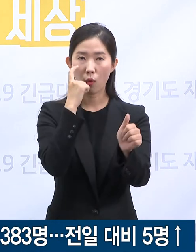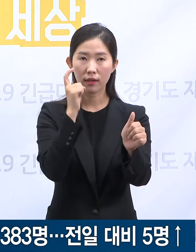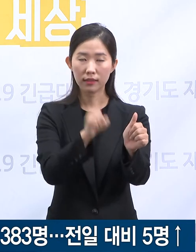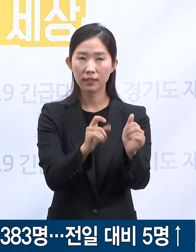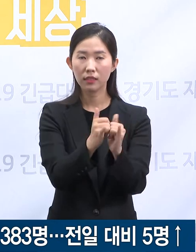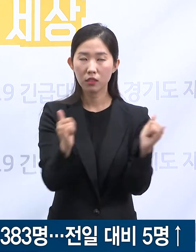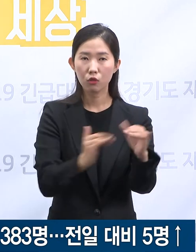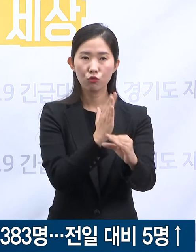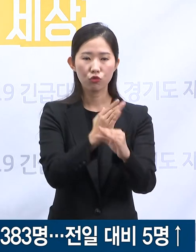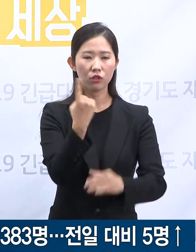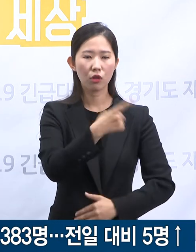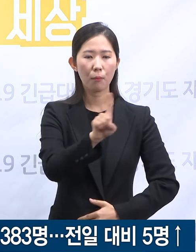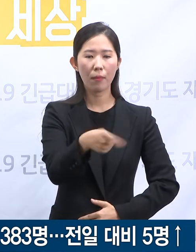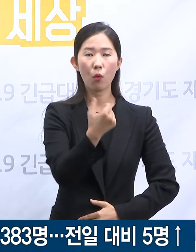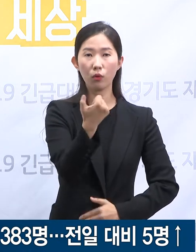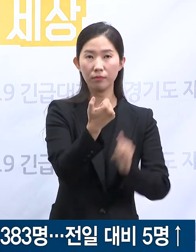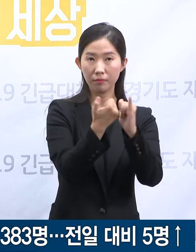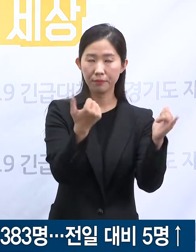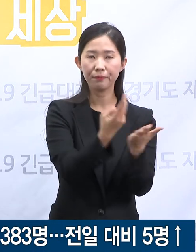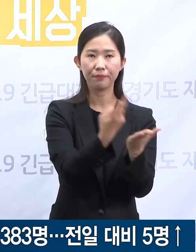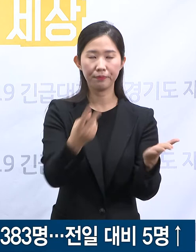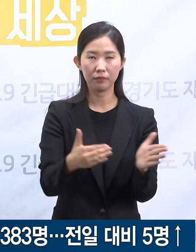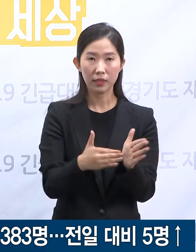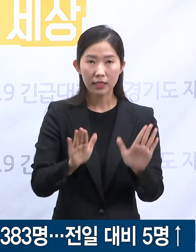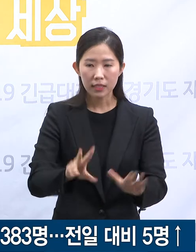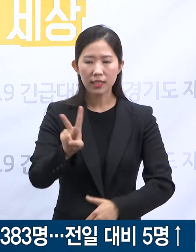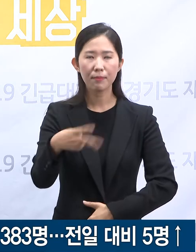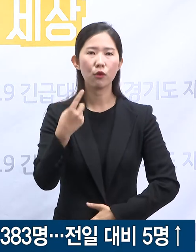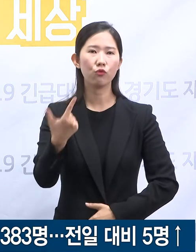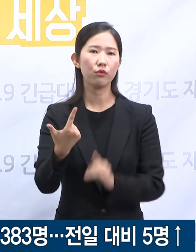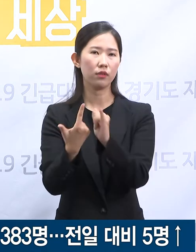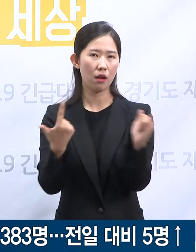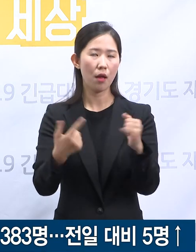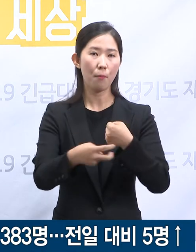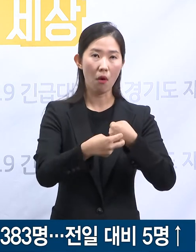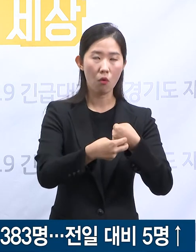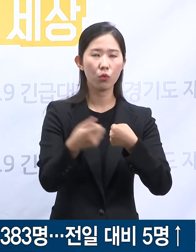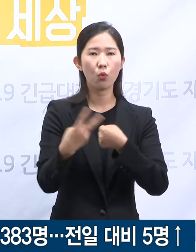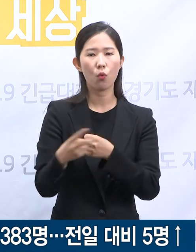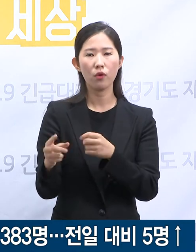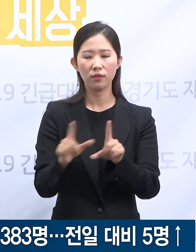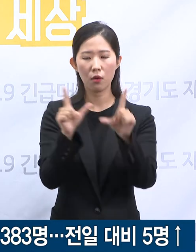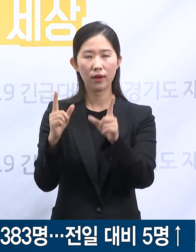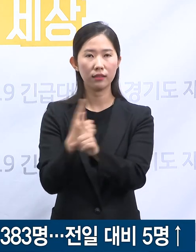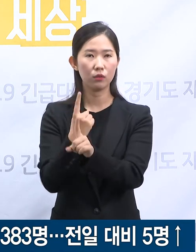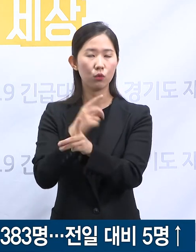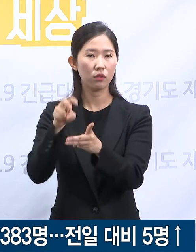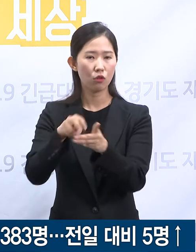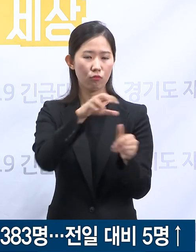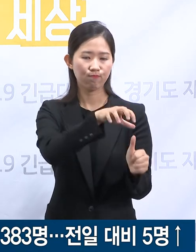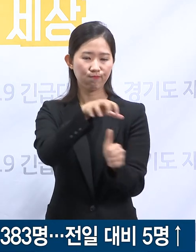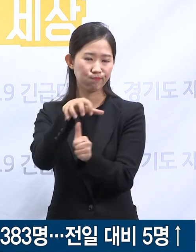,150명은 퇴원하였고 현재 206명이 병원 및 생활치료센터에서 격리 중입니다.